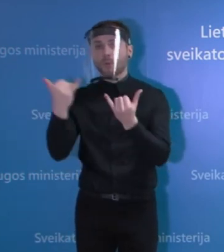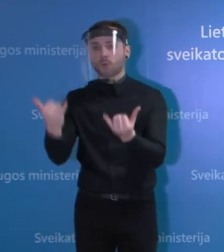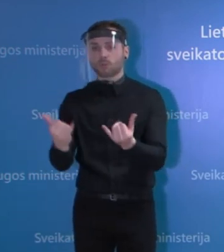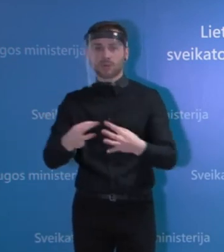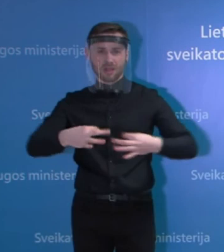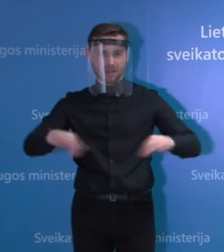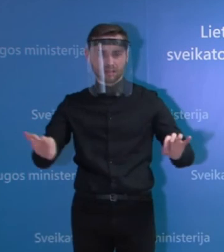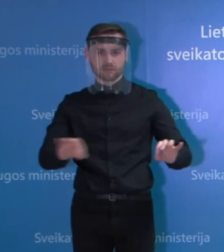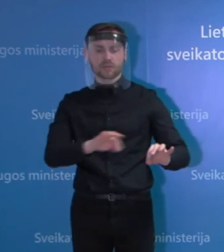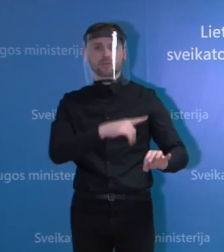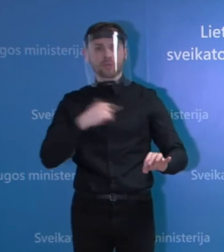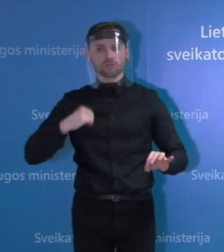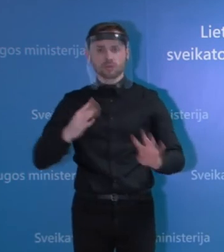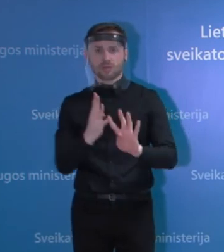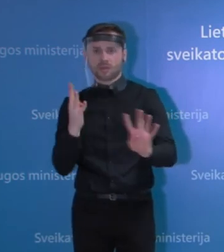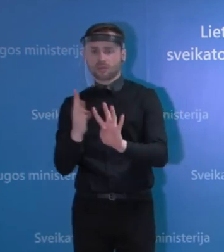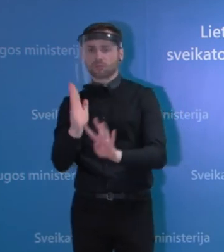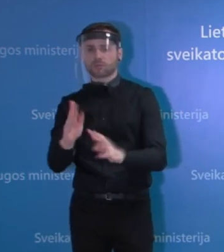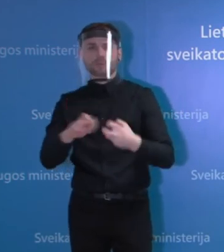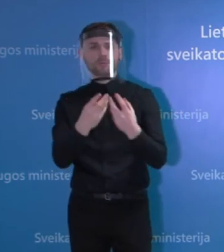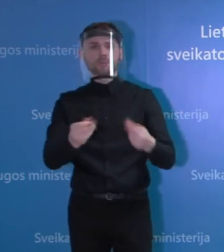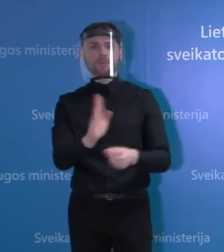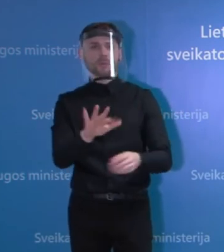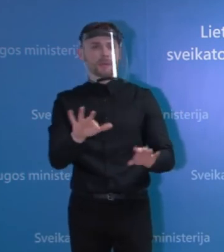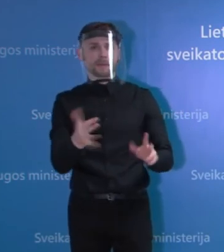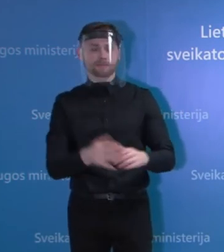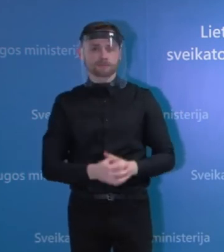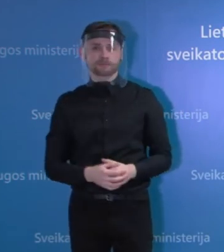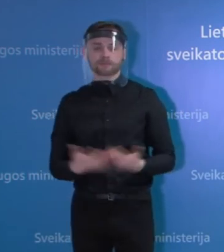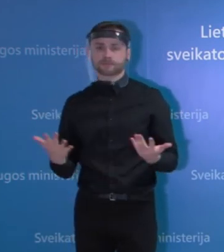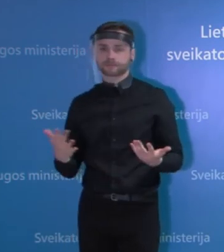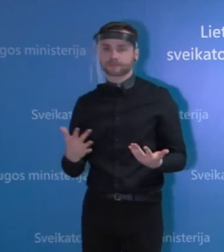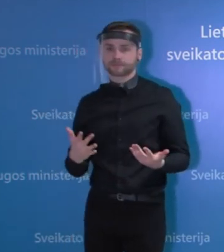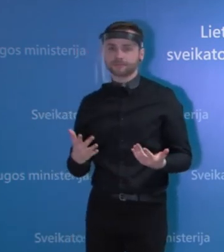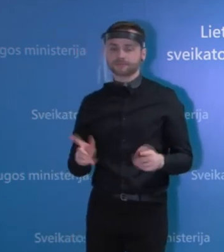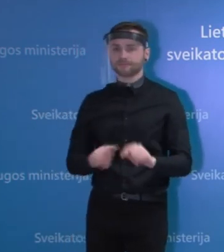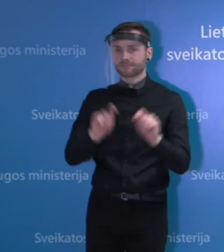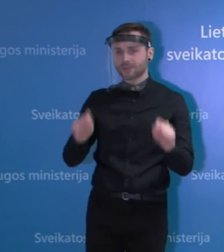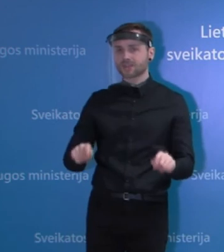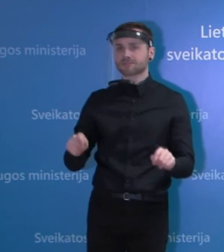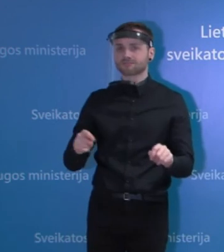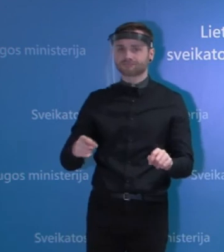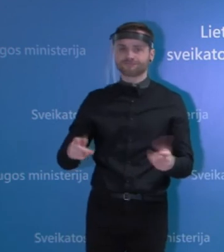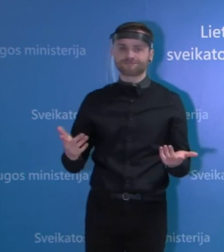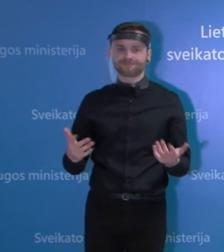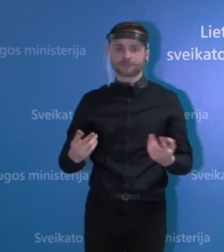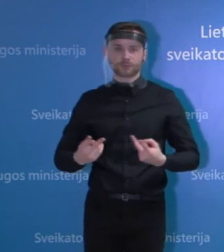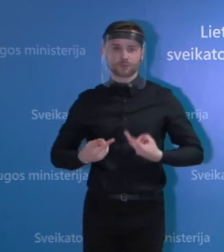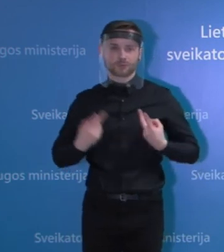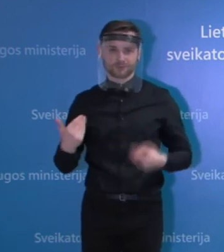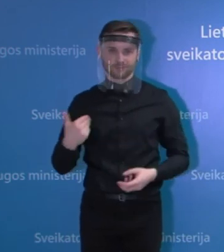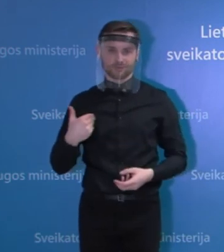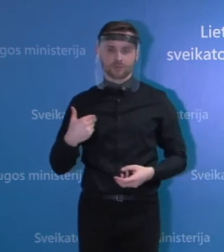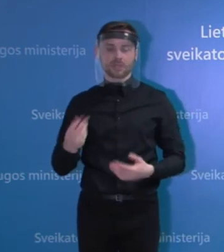ketinatės presti šią problemą? Na, aš gal norėčiau pradžiojį tiesiog pasidžiaugti. Mes gavom